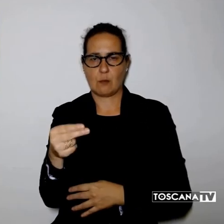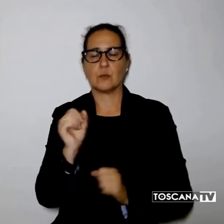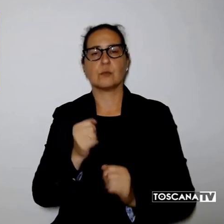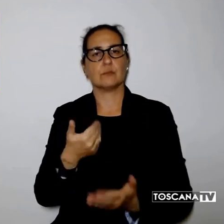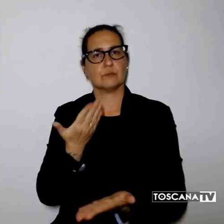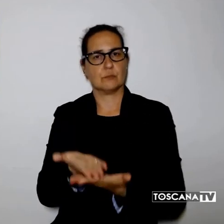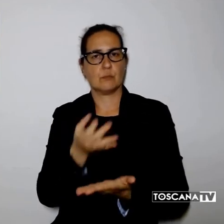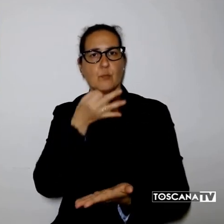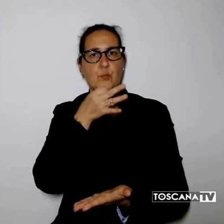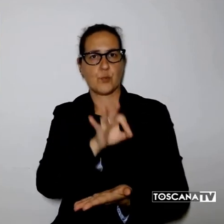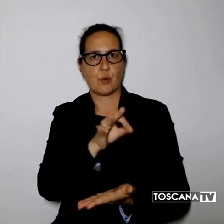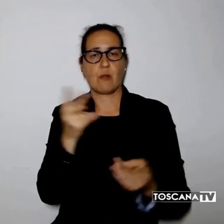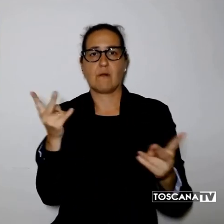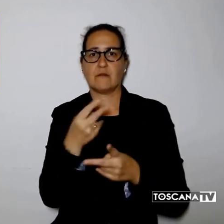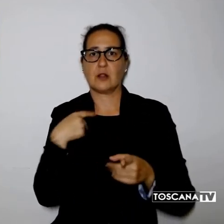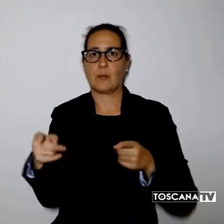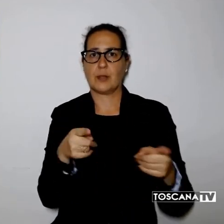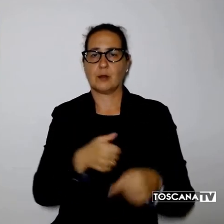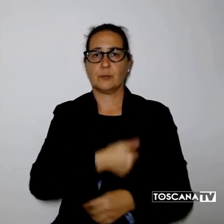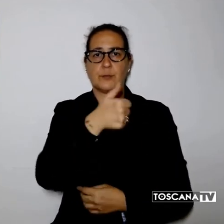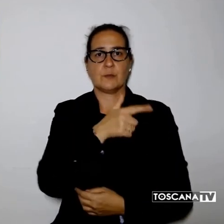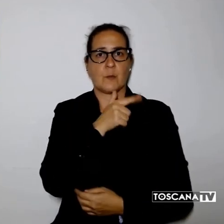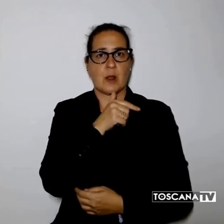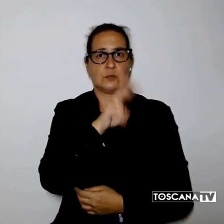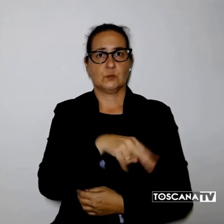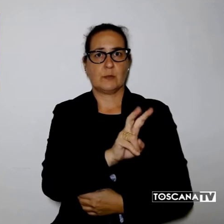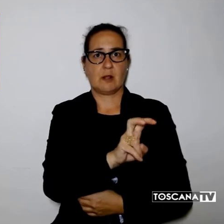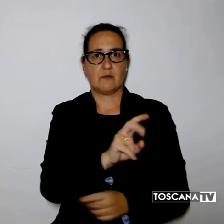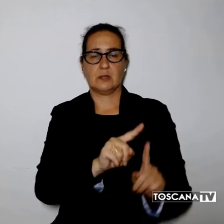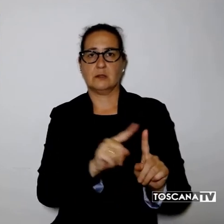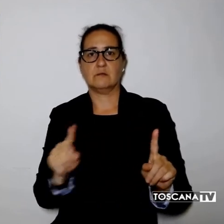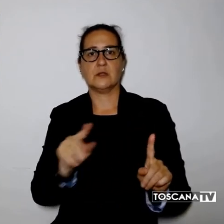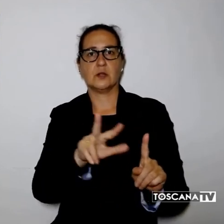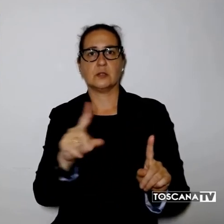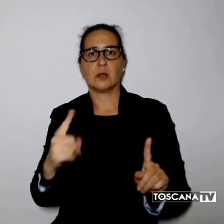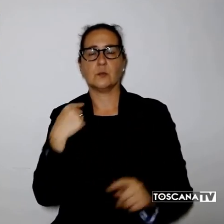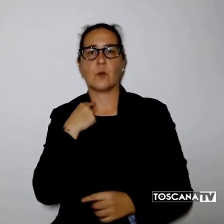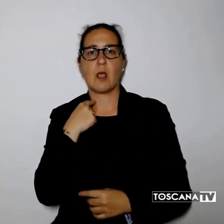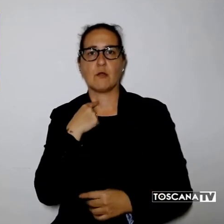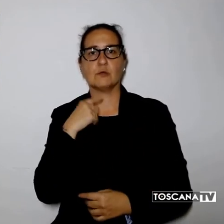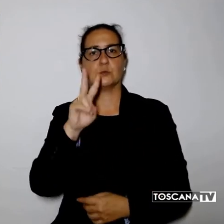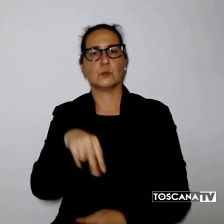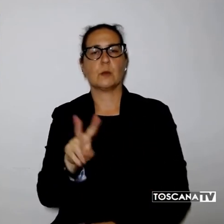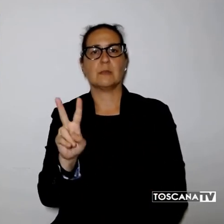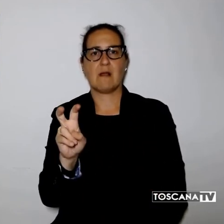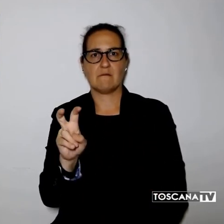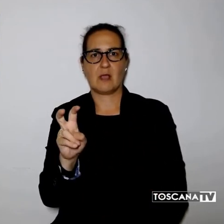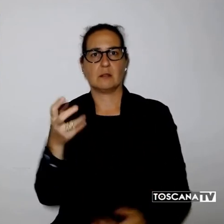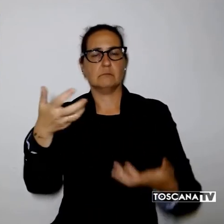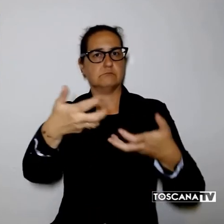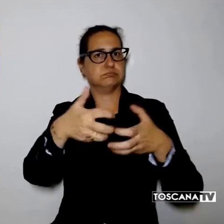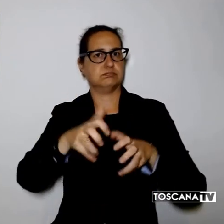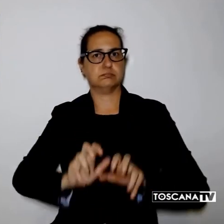subito nel periodo tra il primo marzo 2020 e il 31 agosto sempre del 2020 una riduzione del